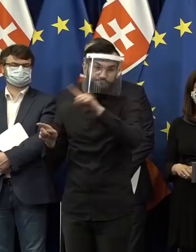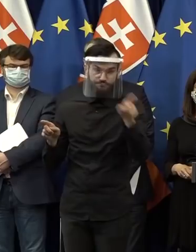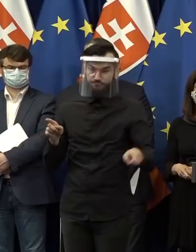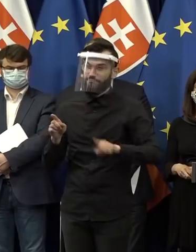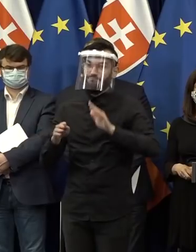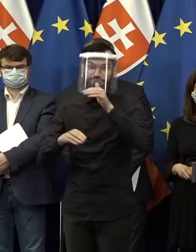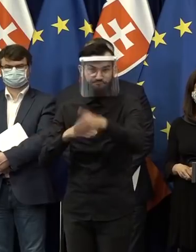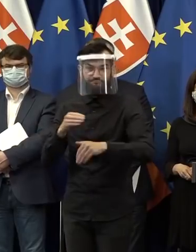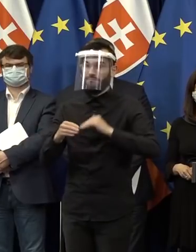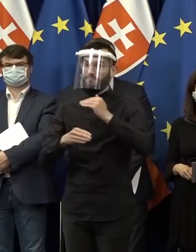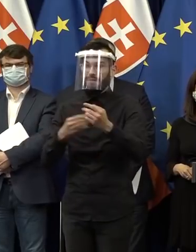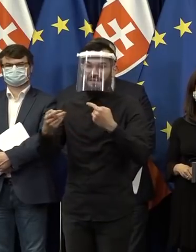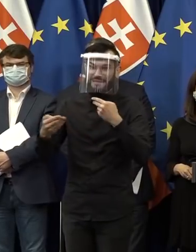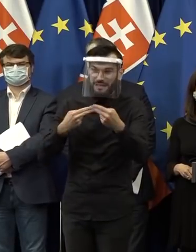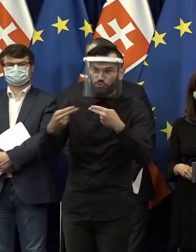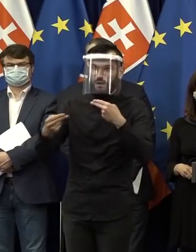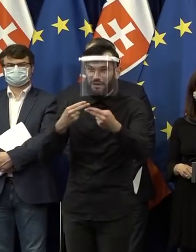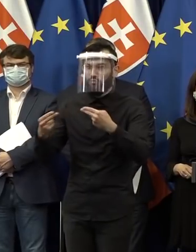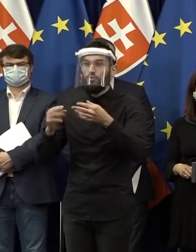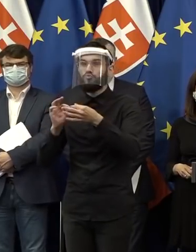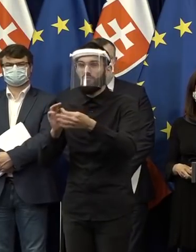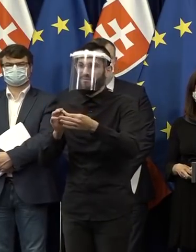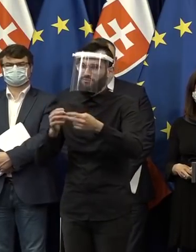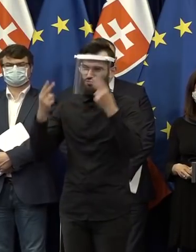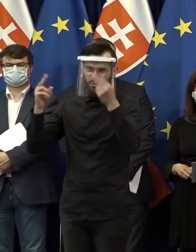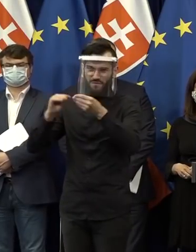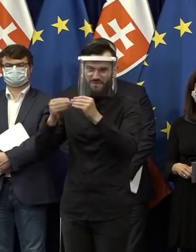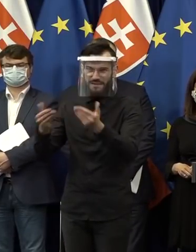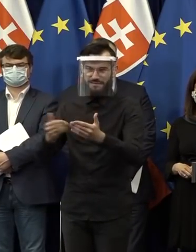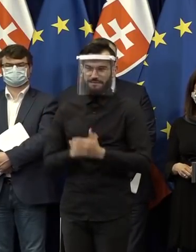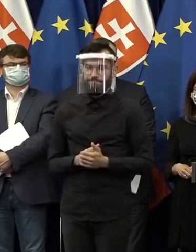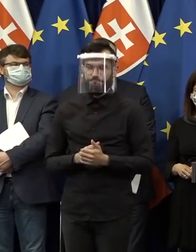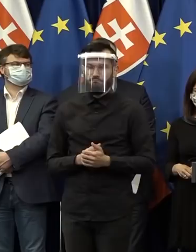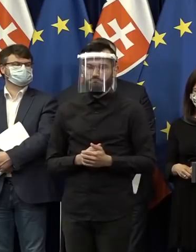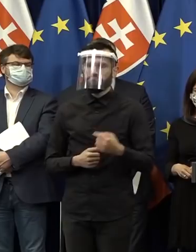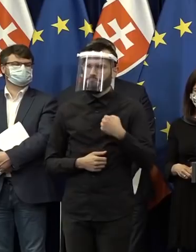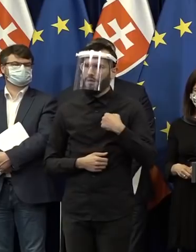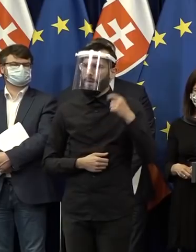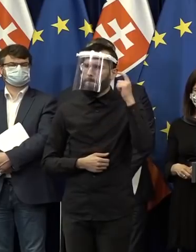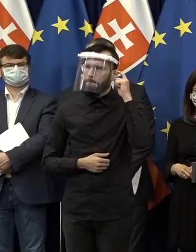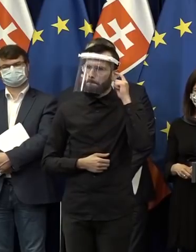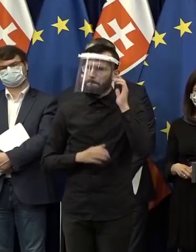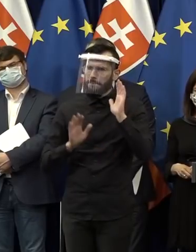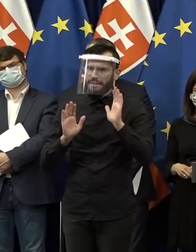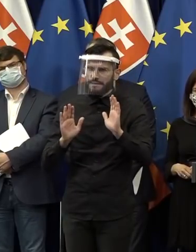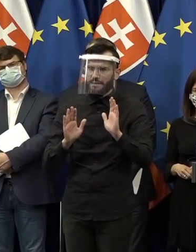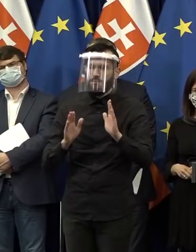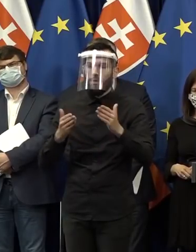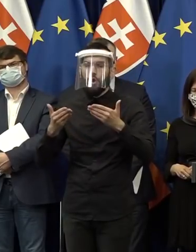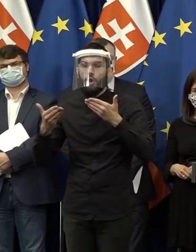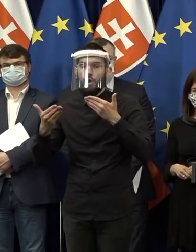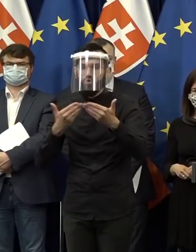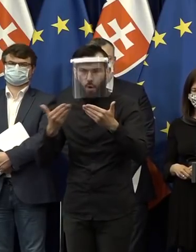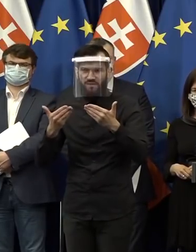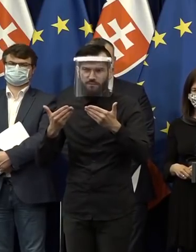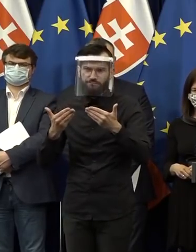diskutovali o prioritách jednotlivých strán. Napriek tomu si myslím, že tie rokovania,